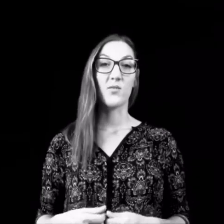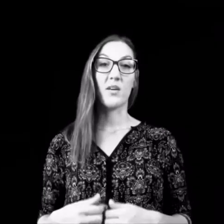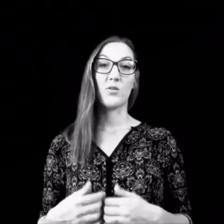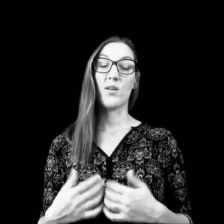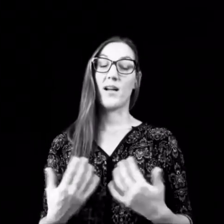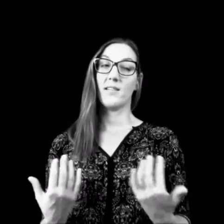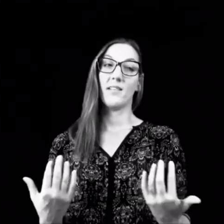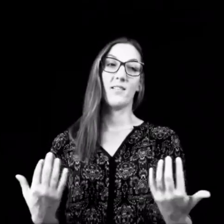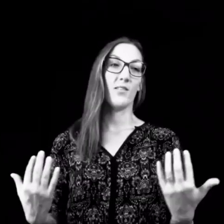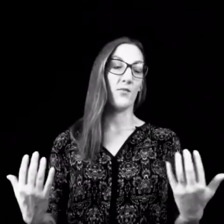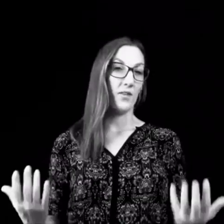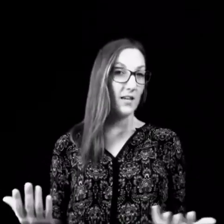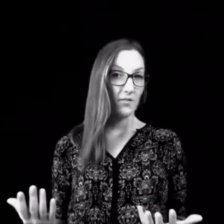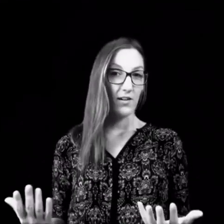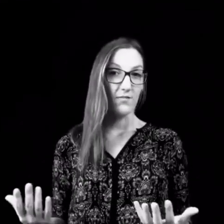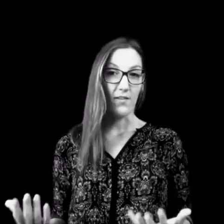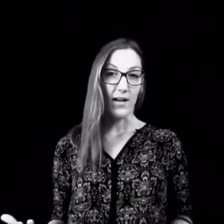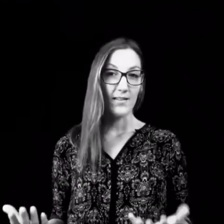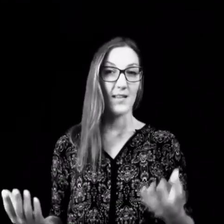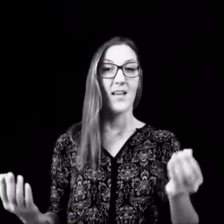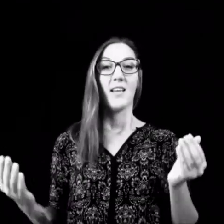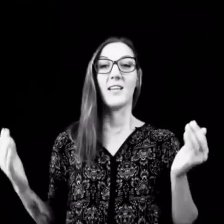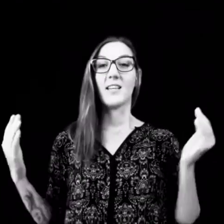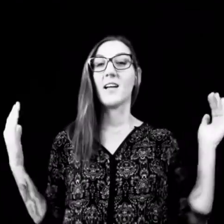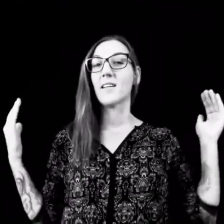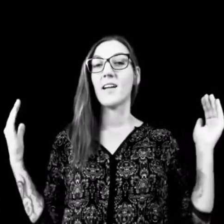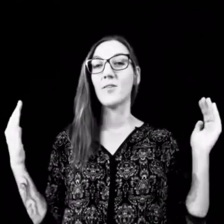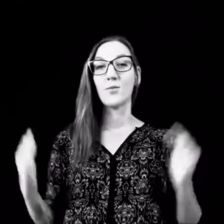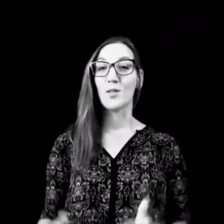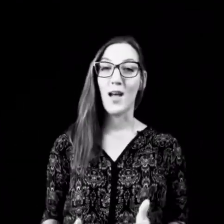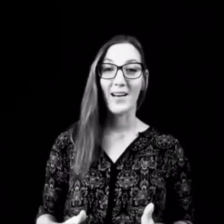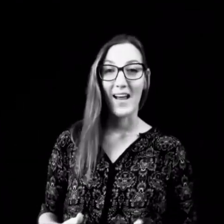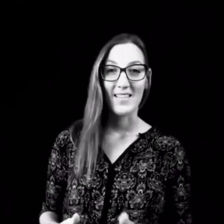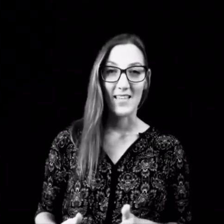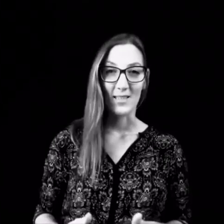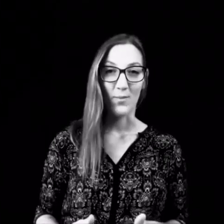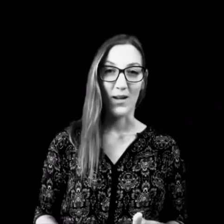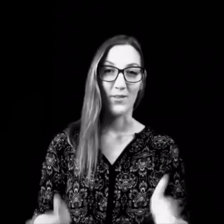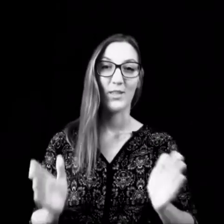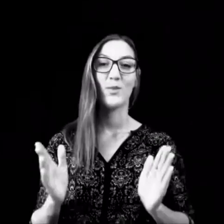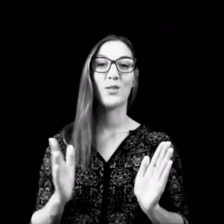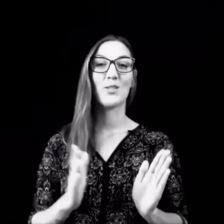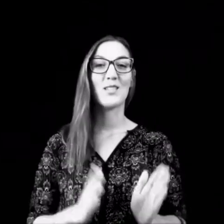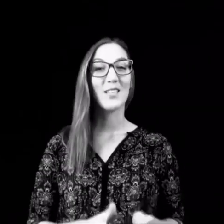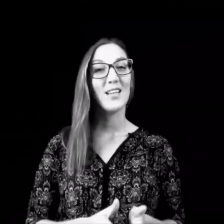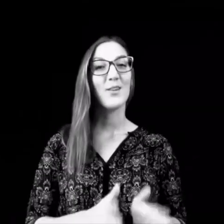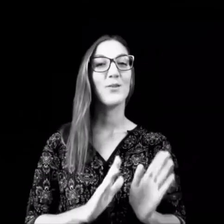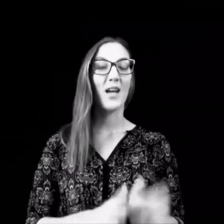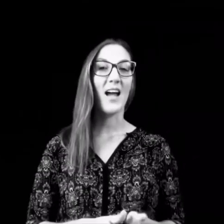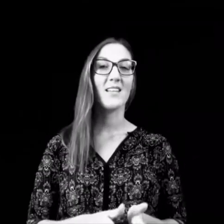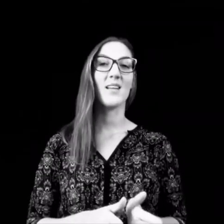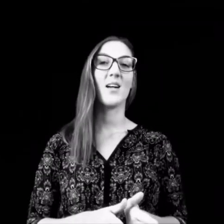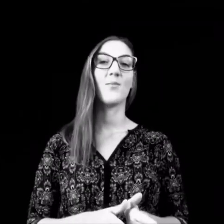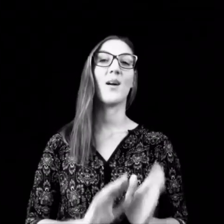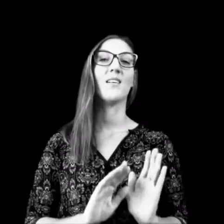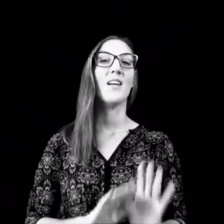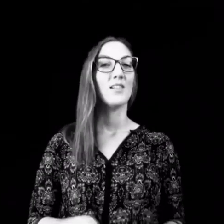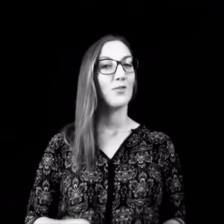zum Beispiel ein Ding, das ich auf jeden Fall weiß, ich kann keine 100 Sachen gleichzeitig machen. Wenn ich mich konzentriere und eine Sache mache, dann